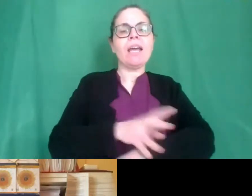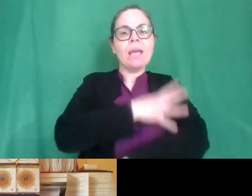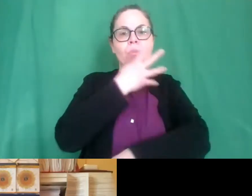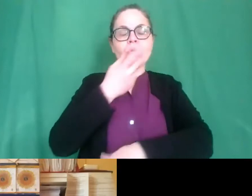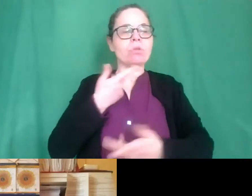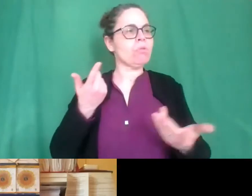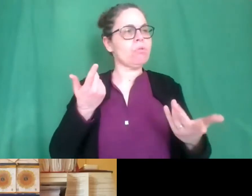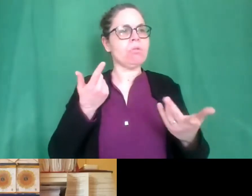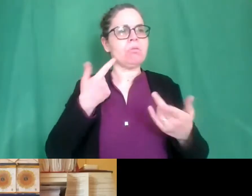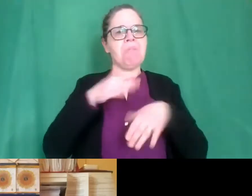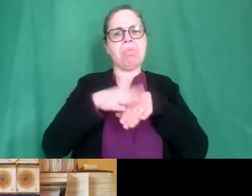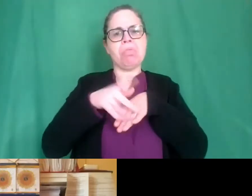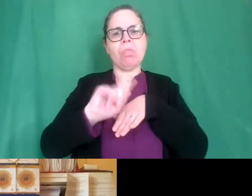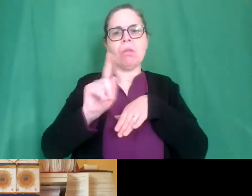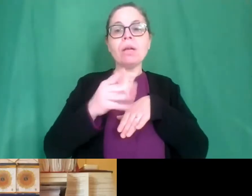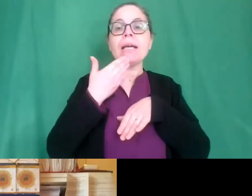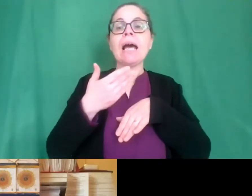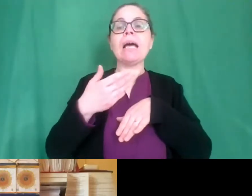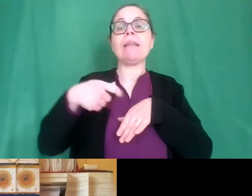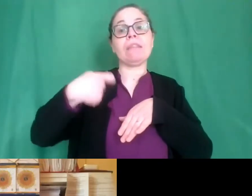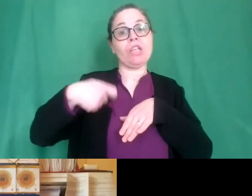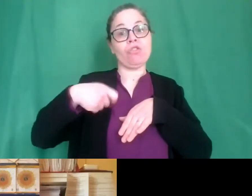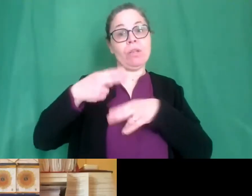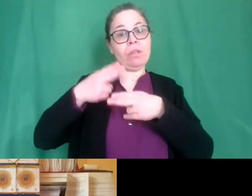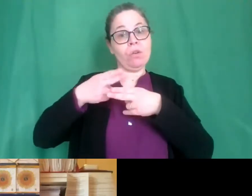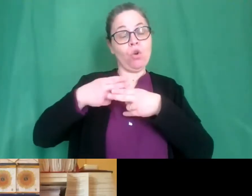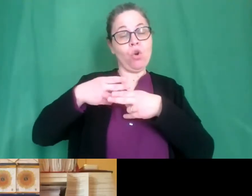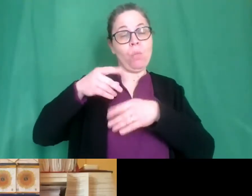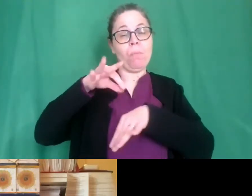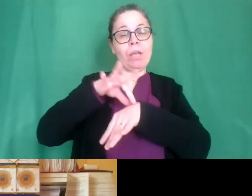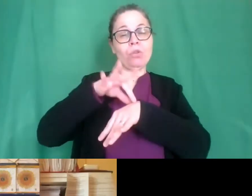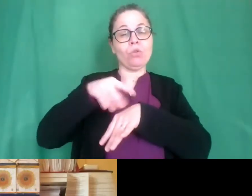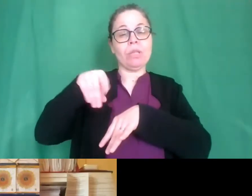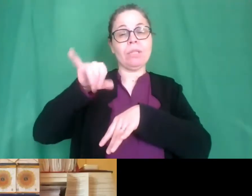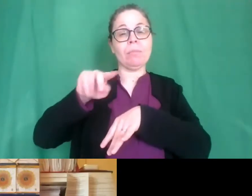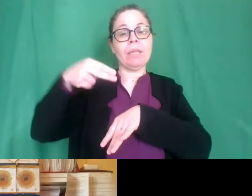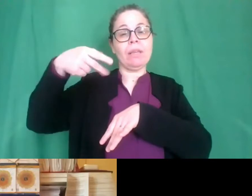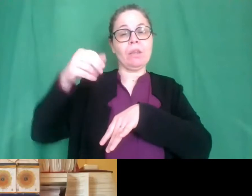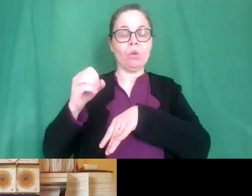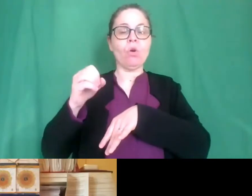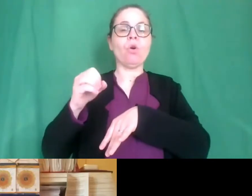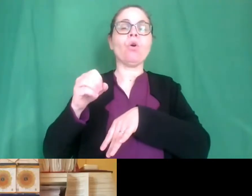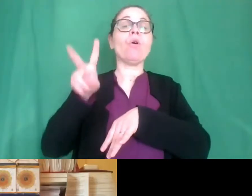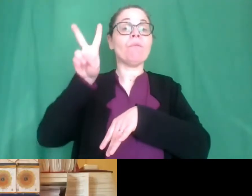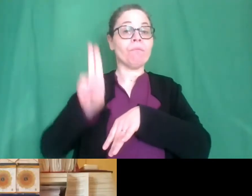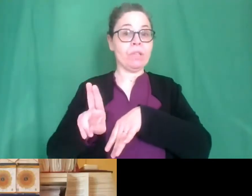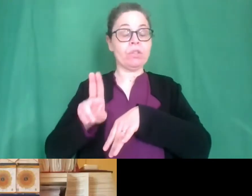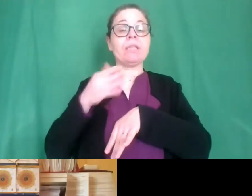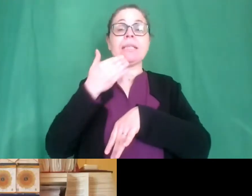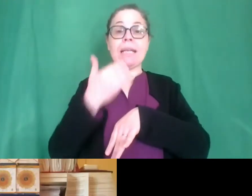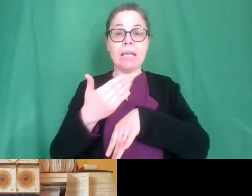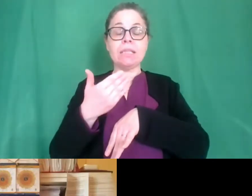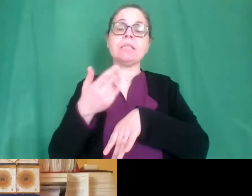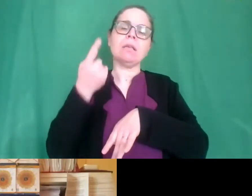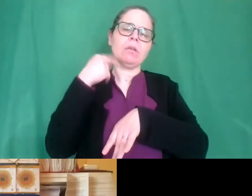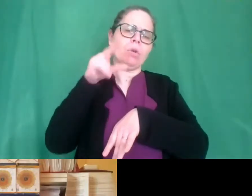ringraziare la dottoressa Pinto ovviamente che eh mi ha preceduto nel saluto così come Virginia eh Volterra che conosciamo